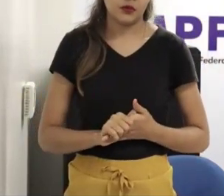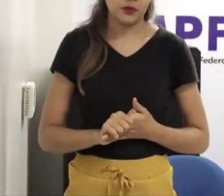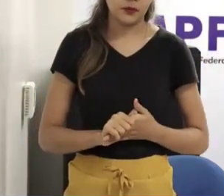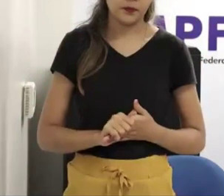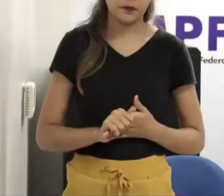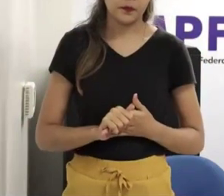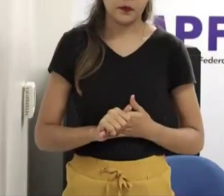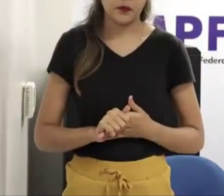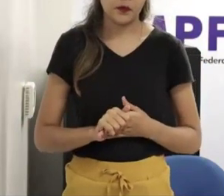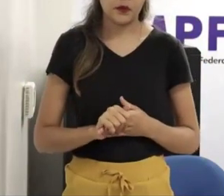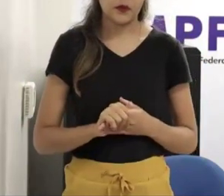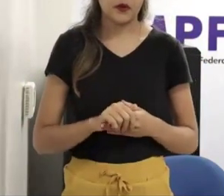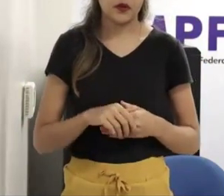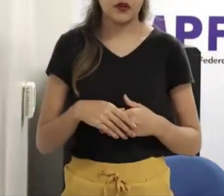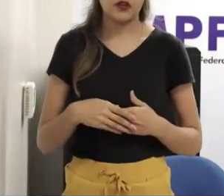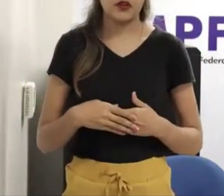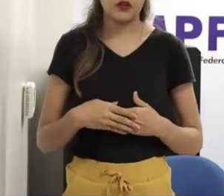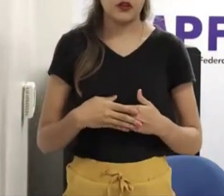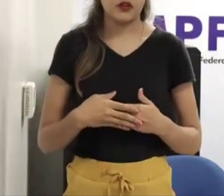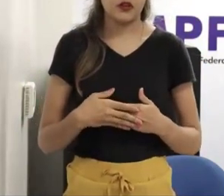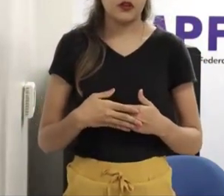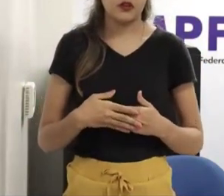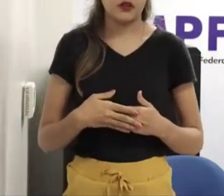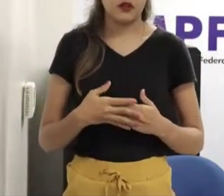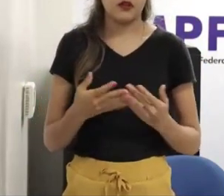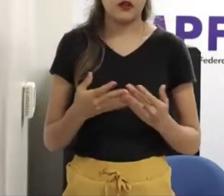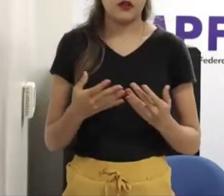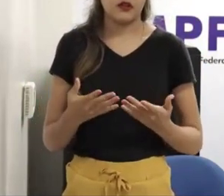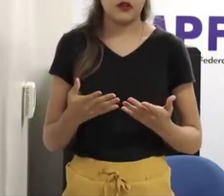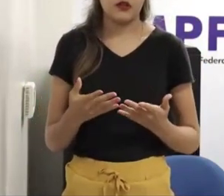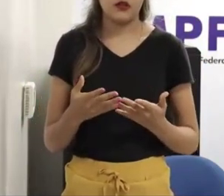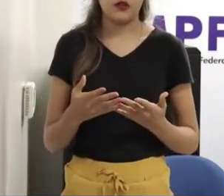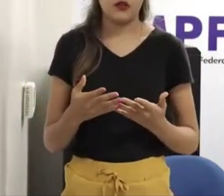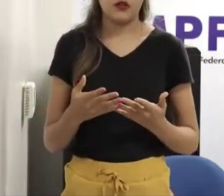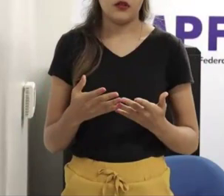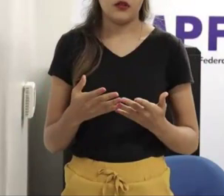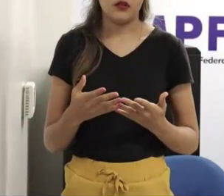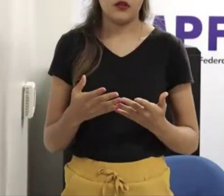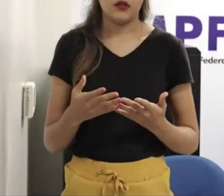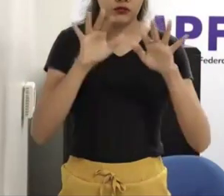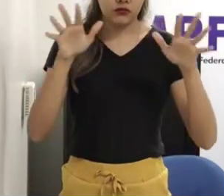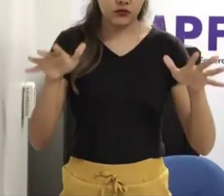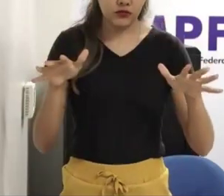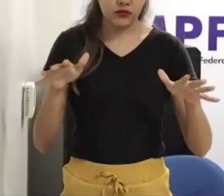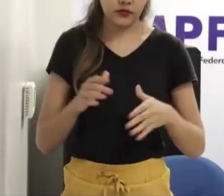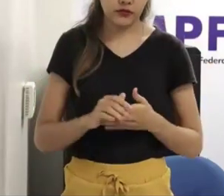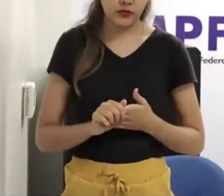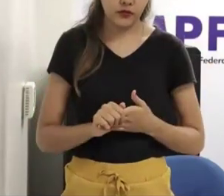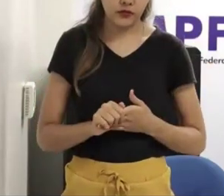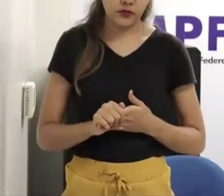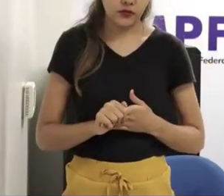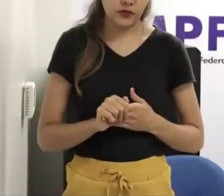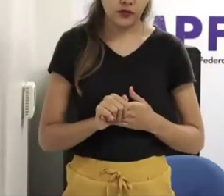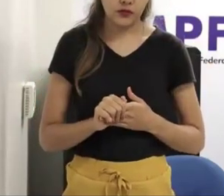não na prática ali, mas eu já ouvi casos que tinha vazado foto de uma coleguinha da